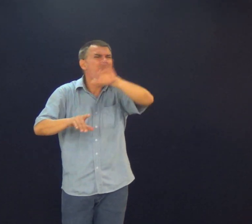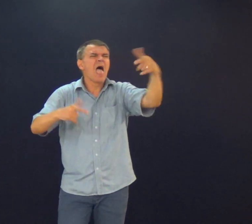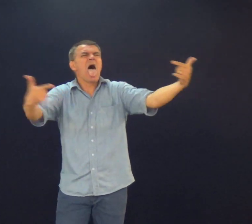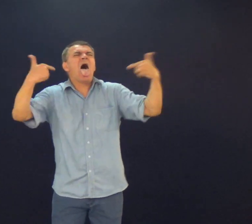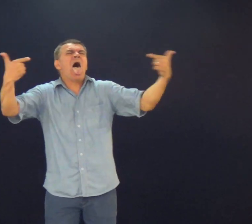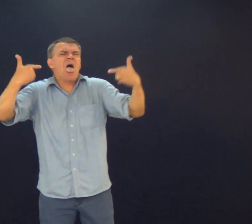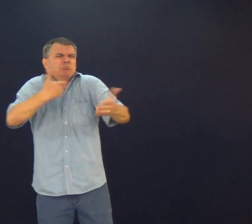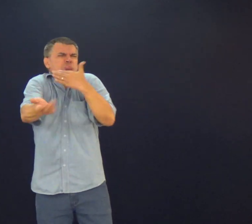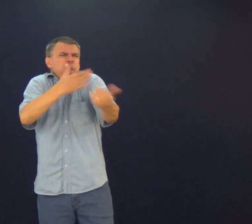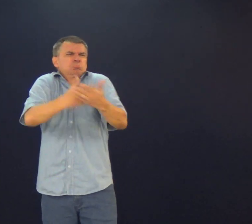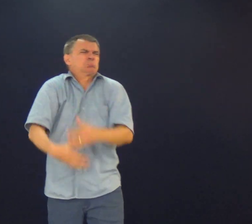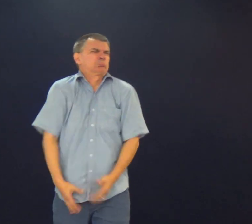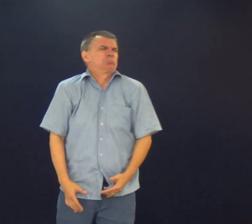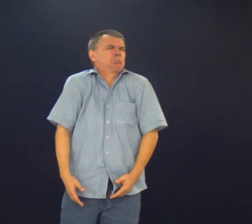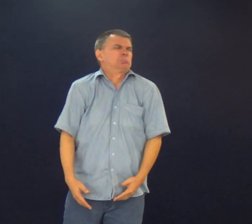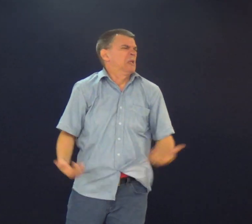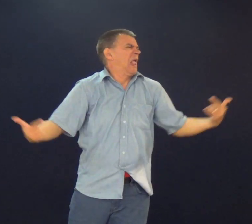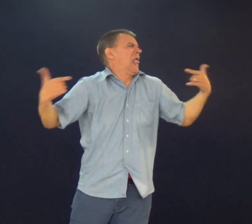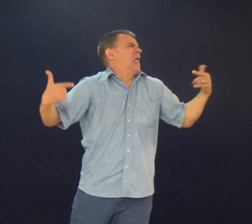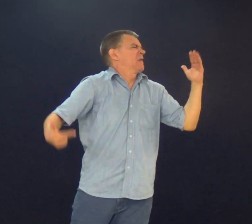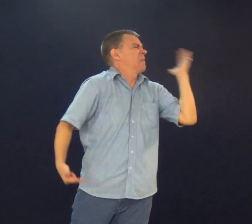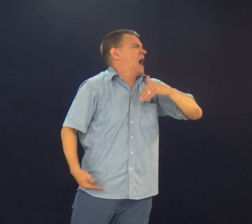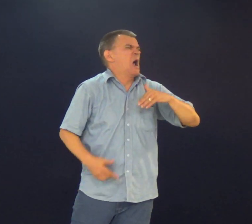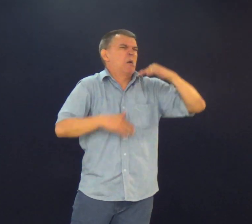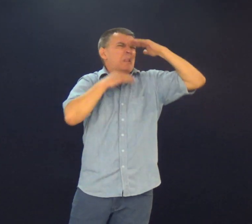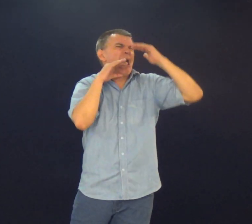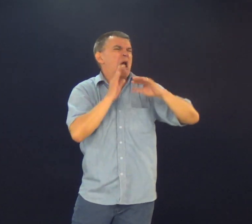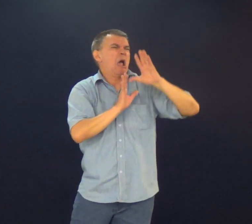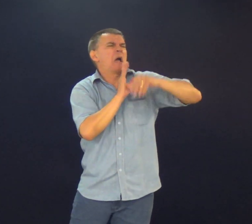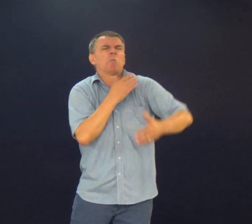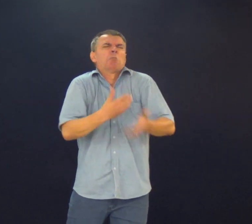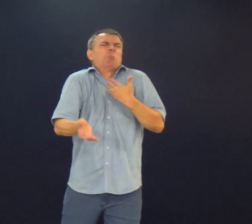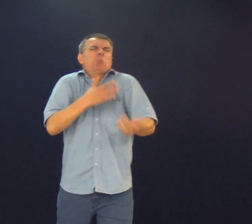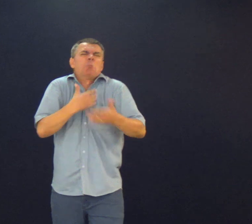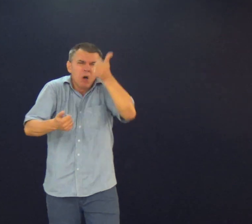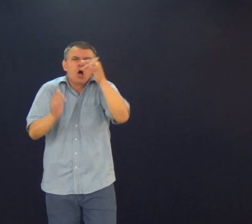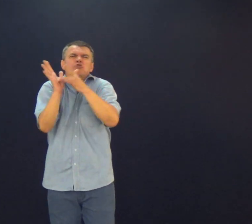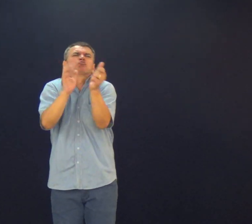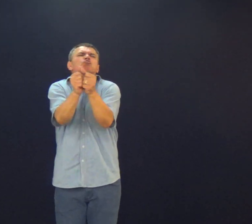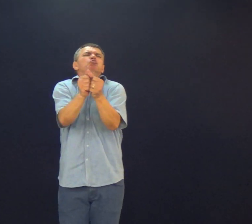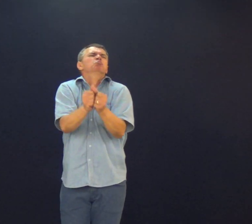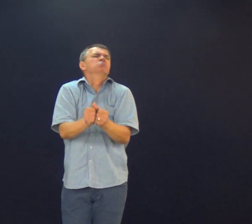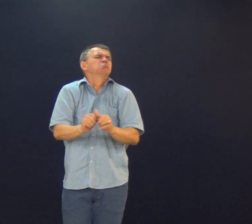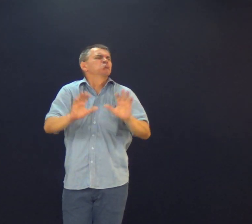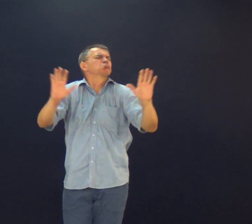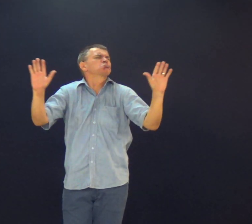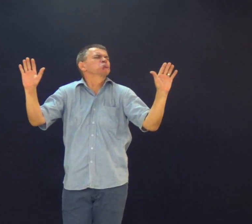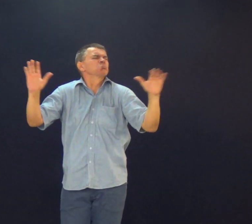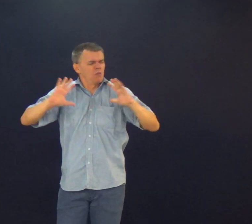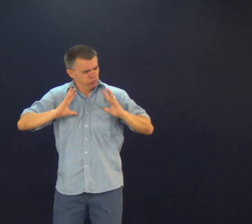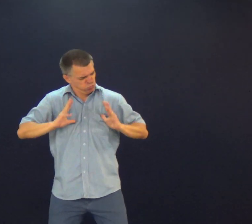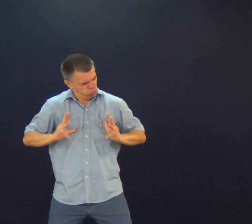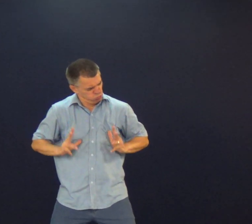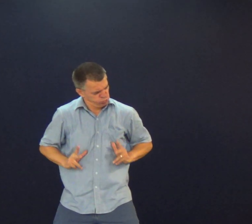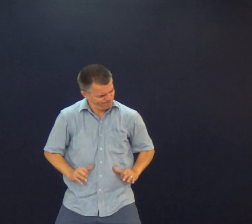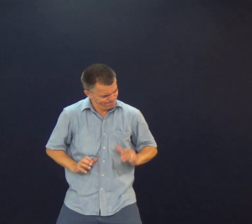Pense em Jesus Não importa o que as pessoas vão dizer Que você é roupa Que você é quadrado